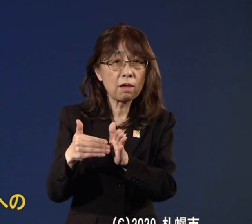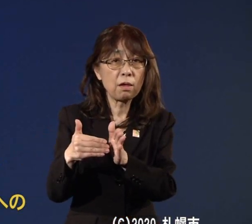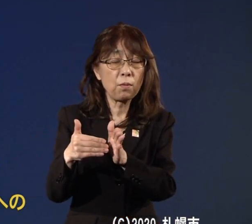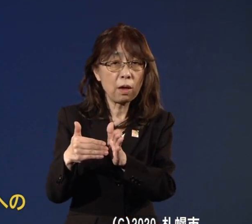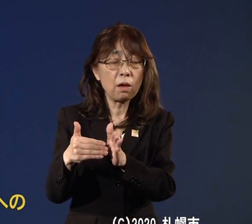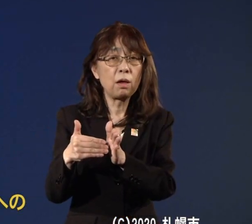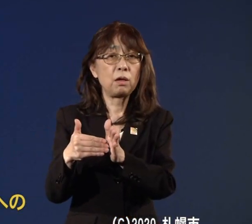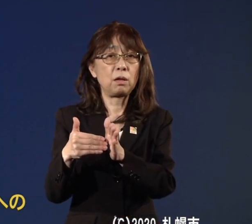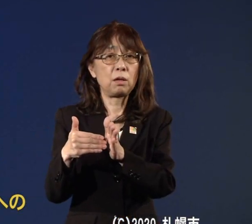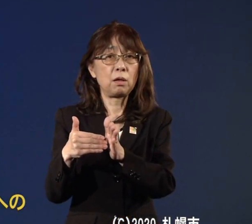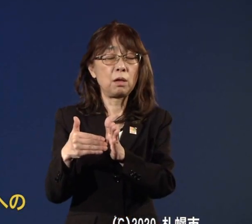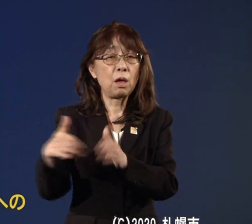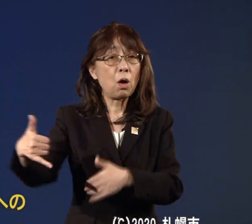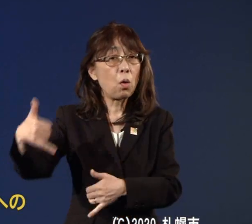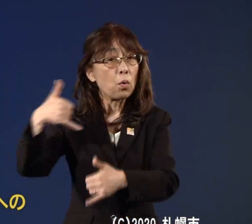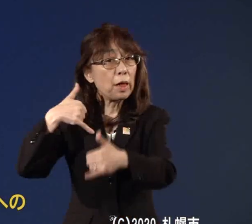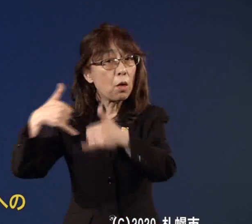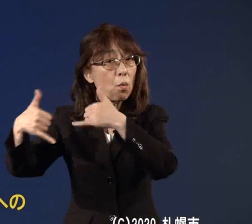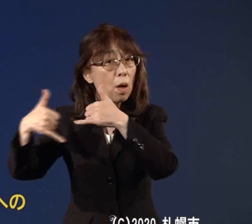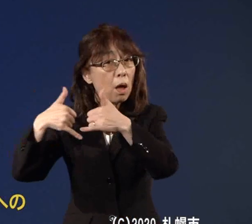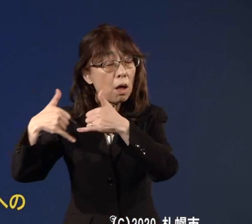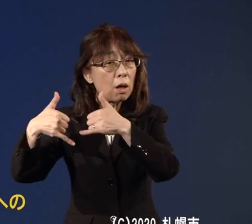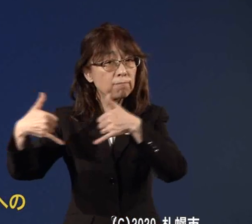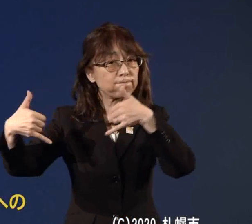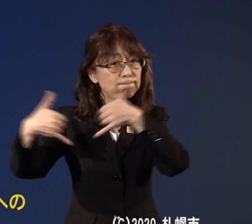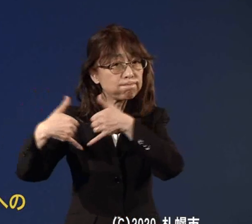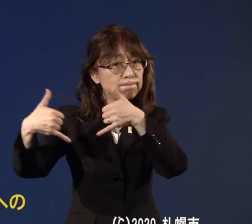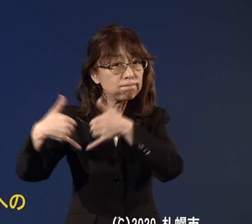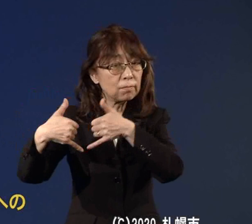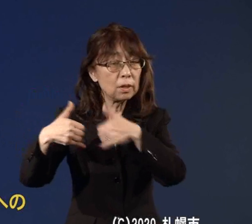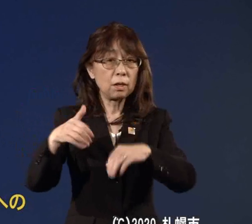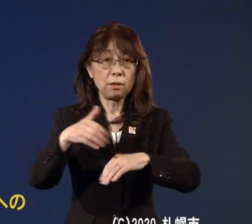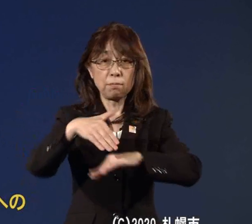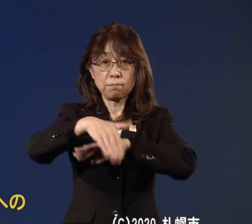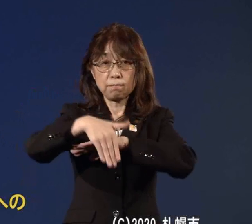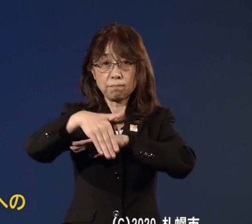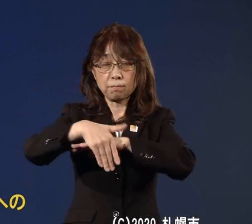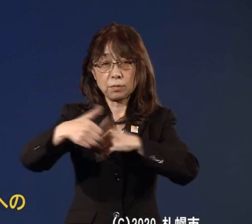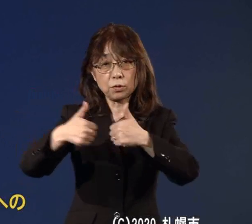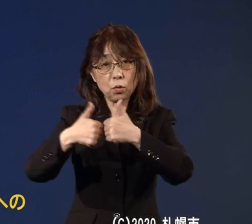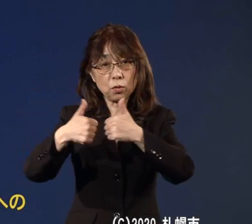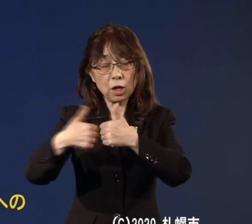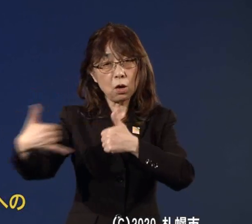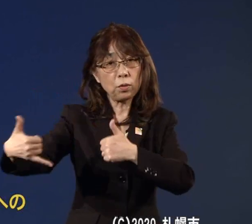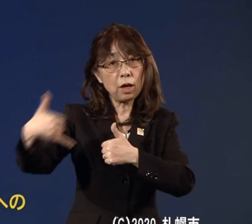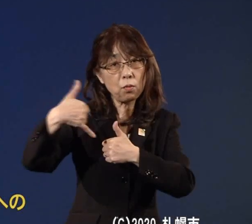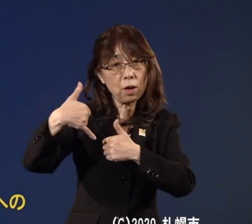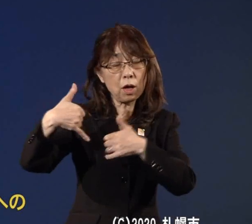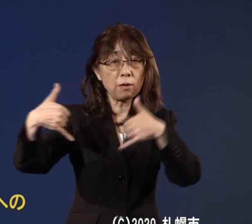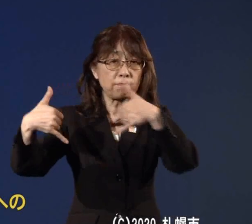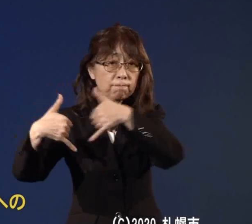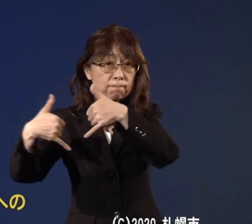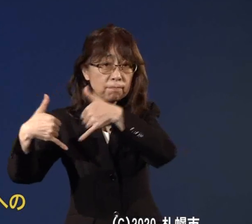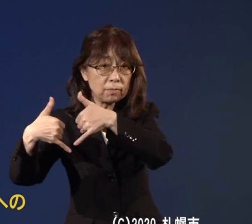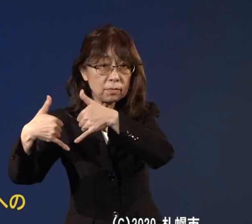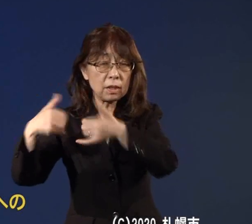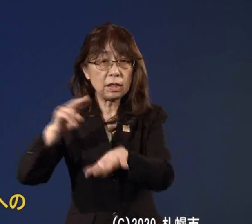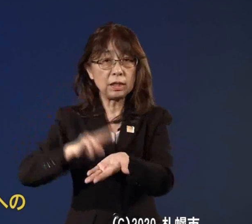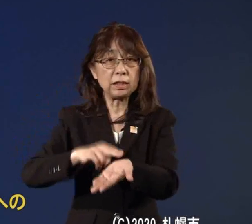お電話等で相談窓口にお電話をいただいたときにお医者さんの判断でですね検査